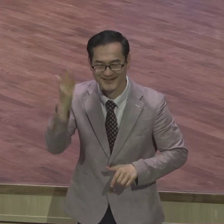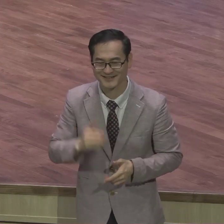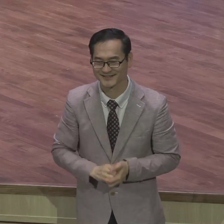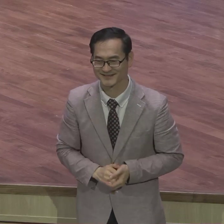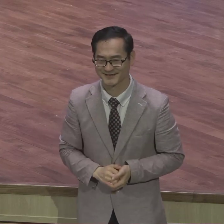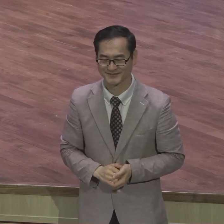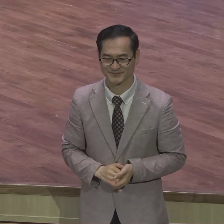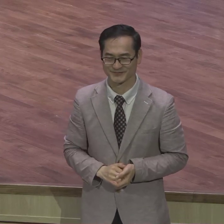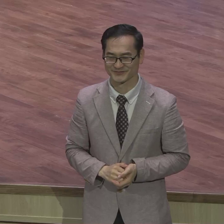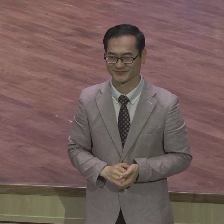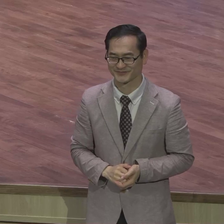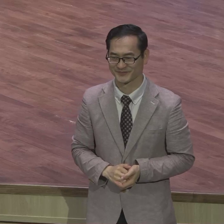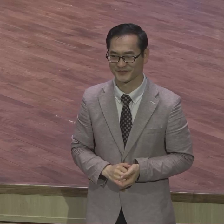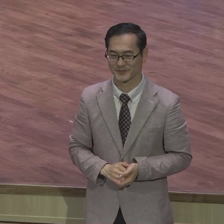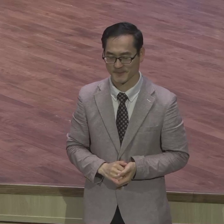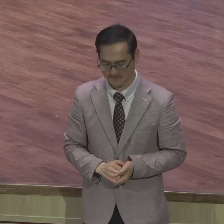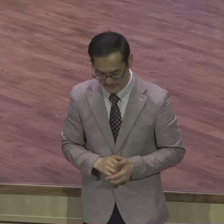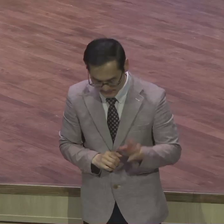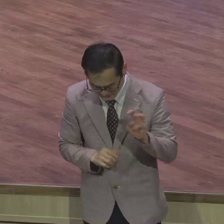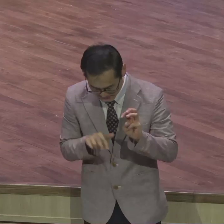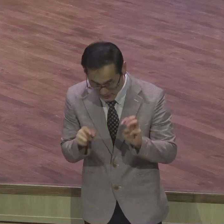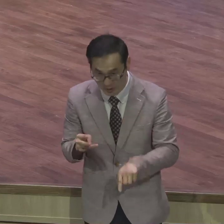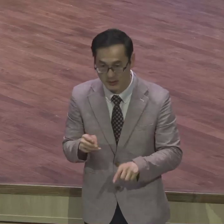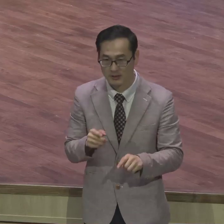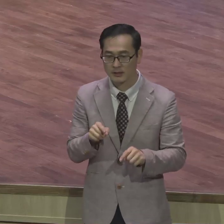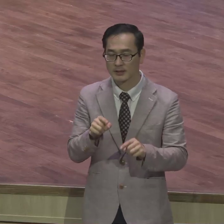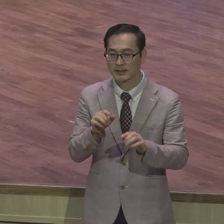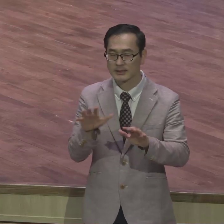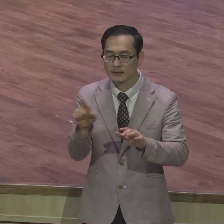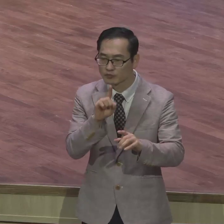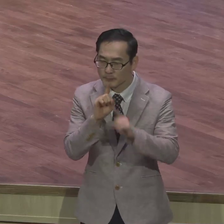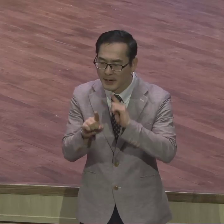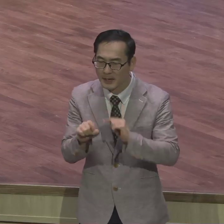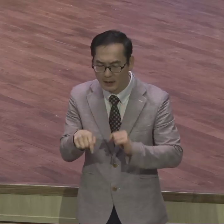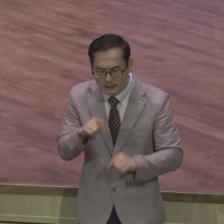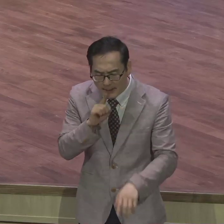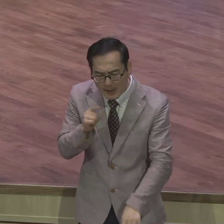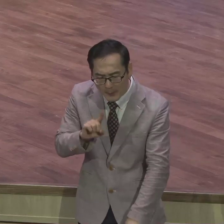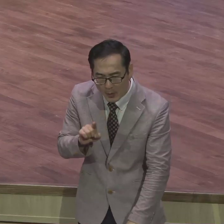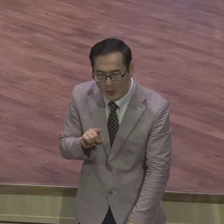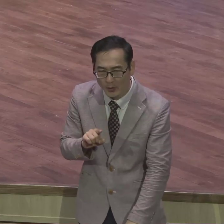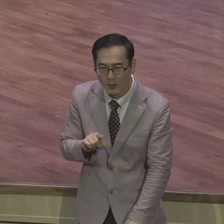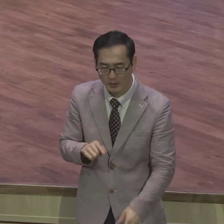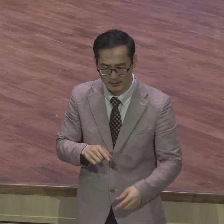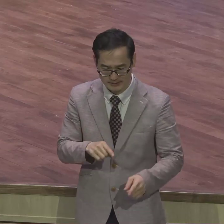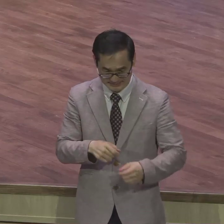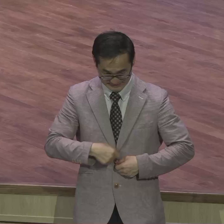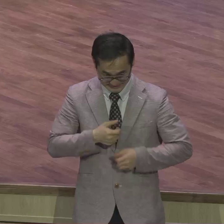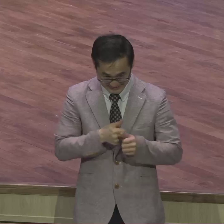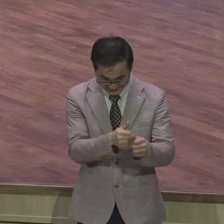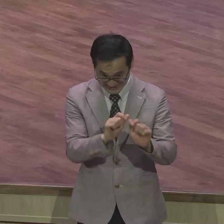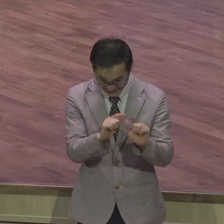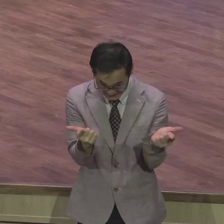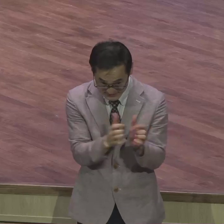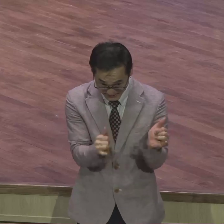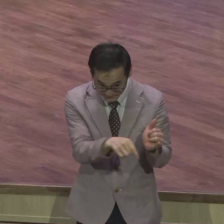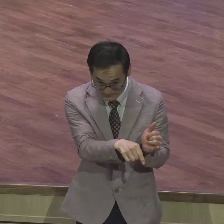30절 그런 적 우리가 무슨 말하리요 어의를 따르지 아니한 이방인들이 어의를 얻었으니